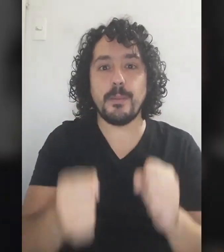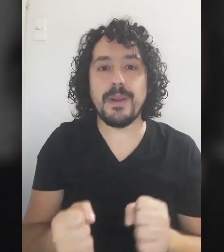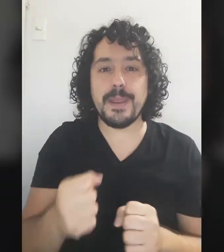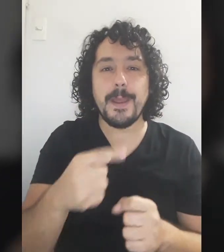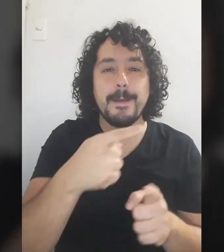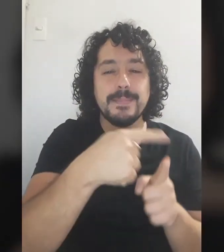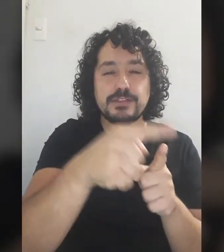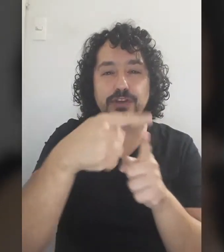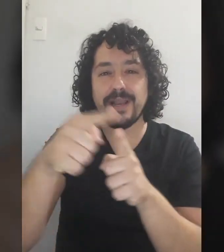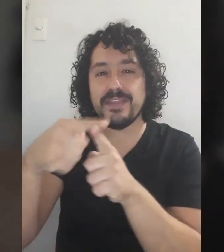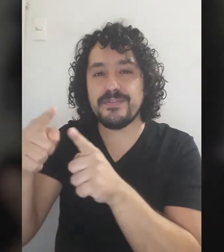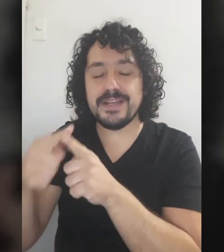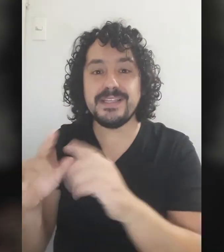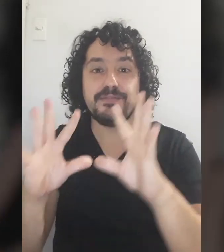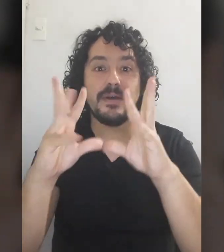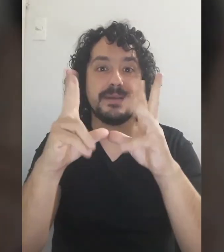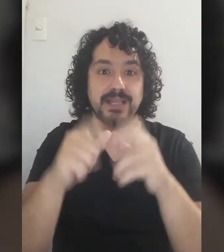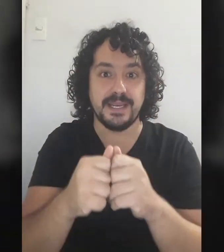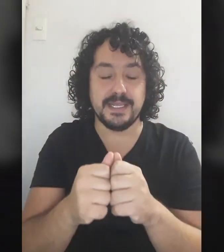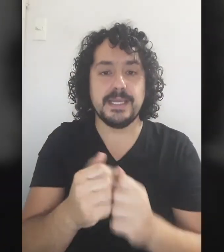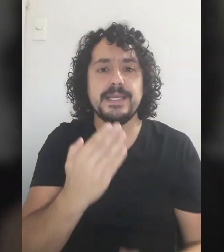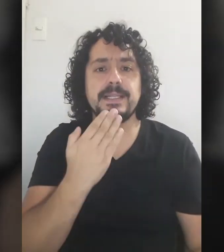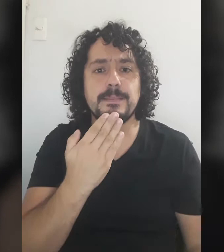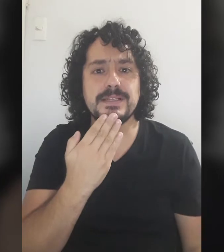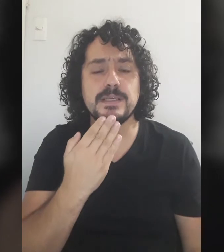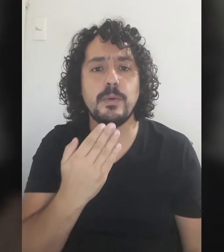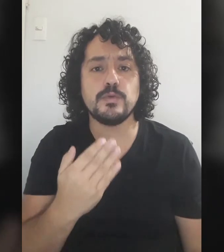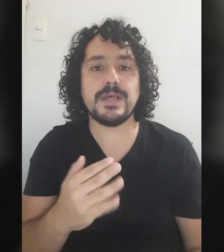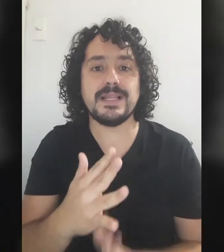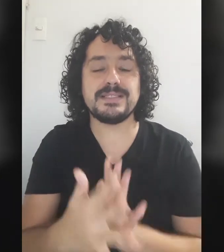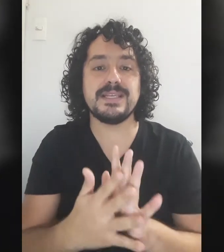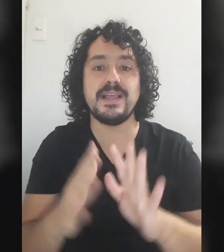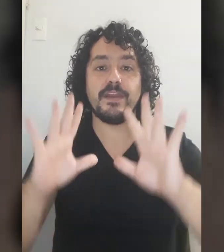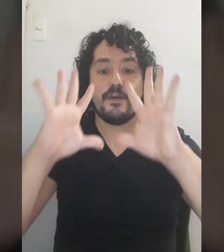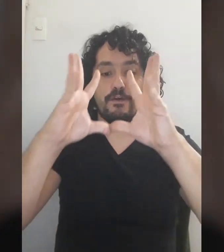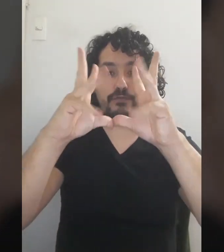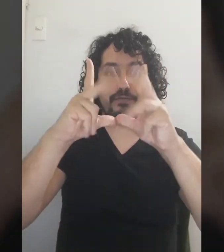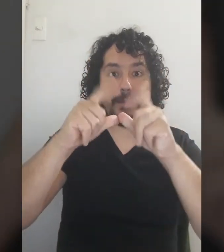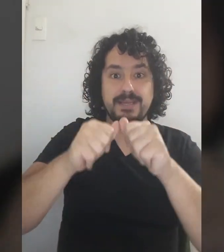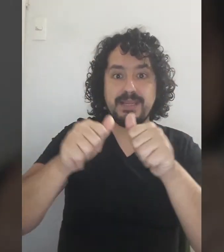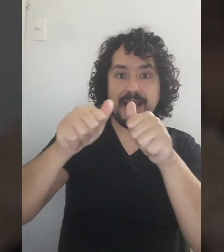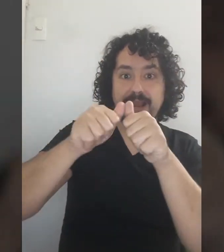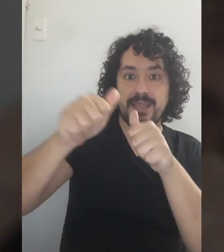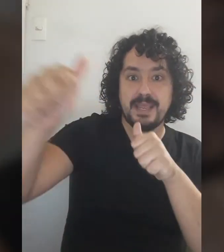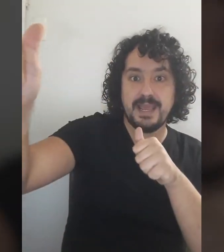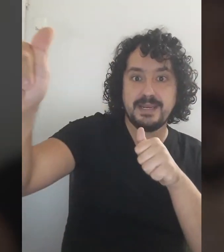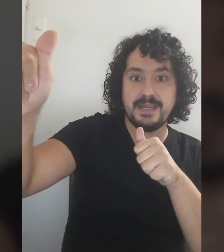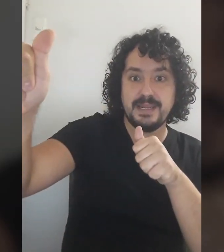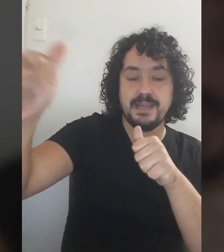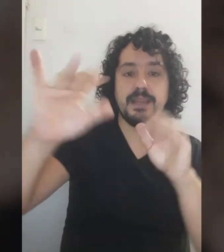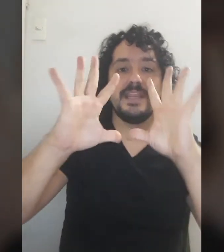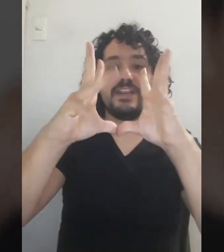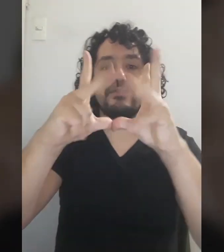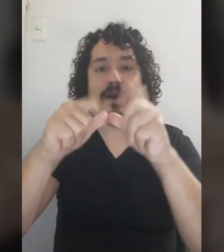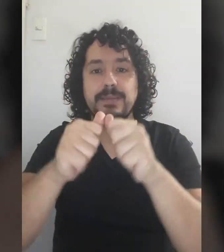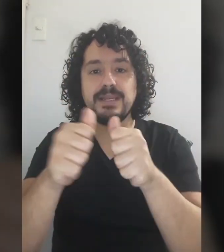pueden mencionar A diferentes familiares Y también se puede usar la seña De familia lejana Y familia